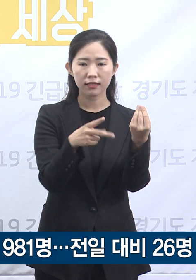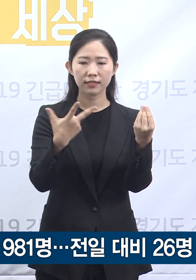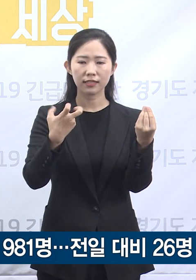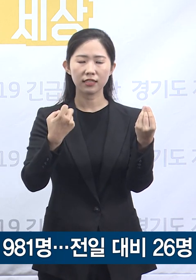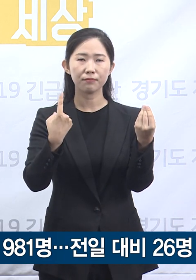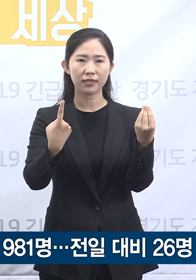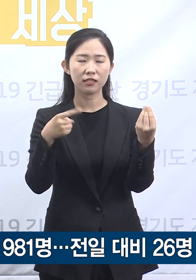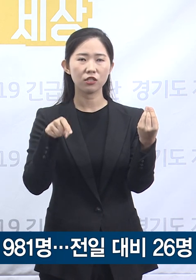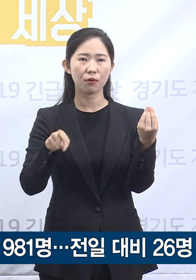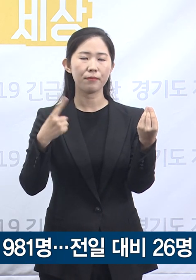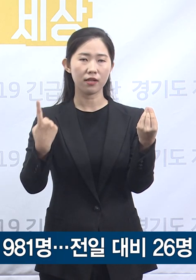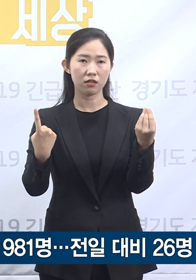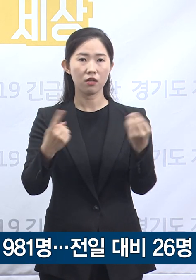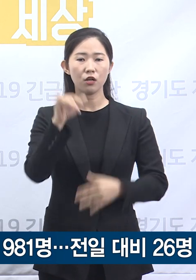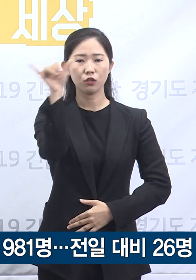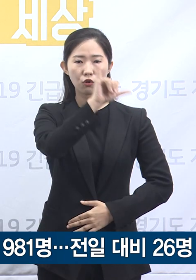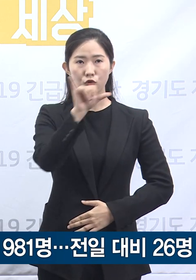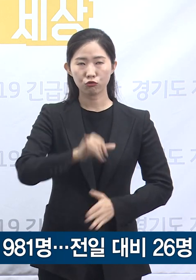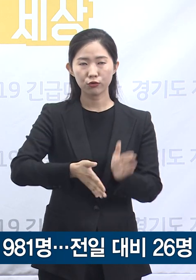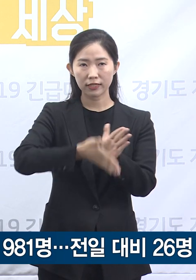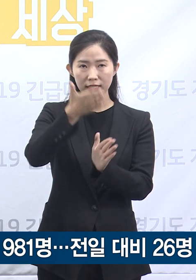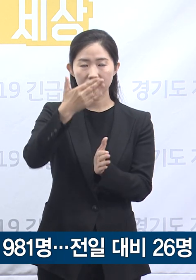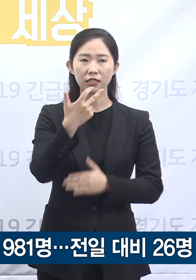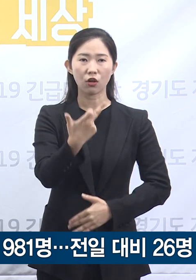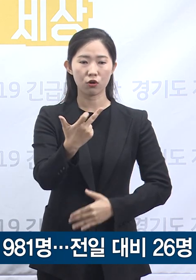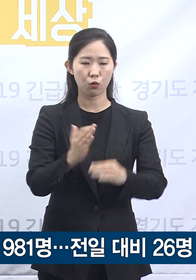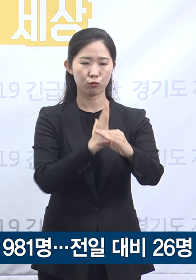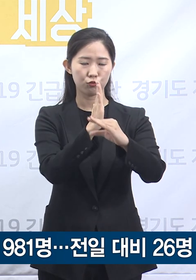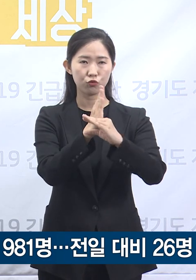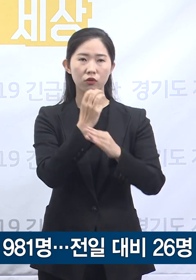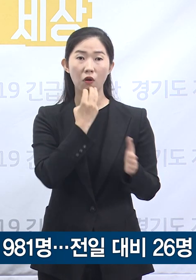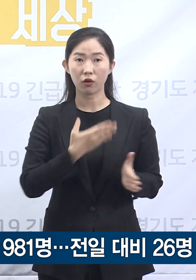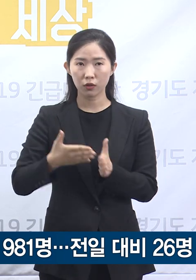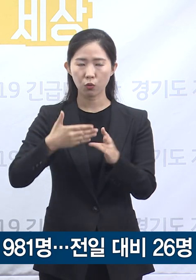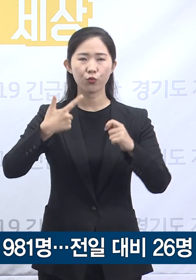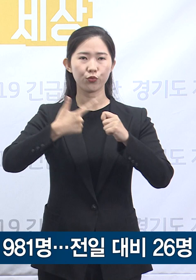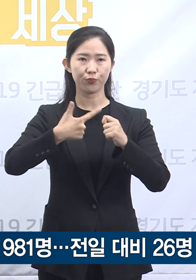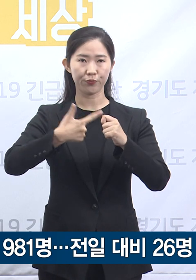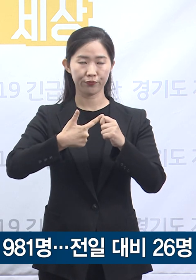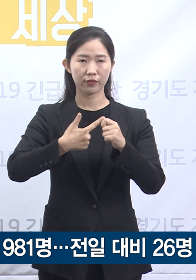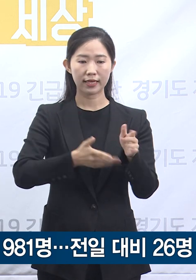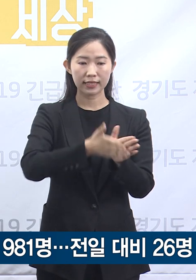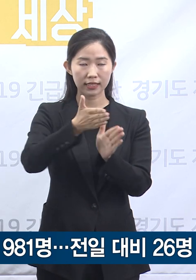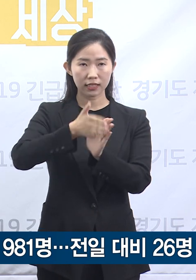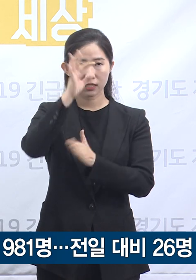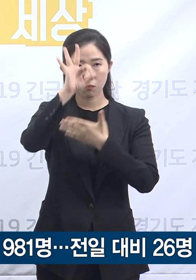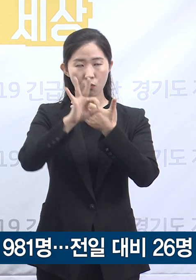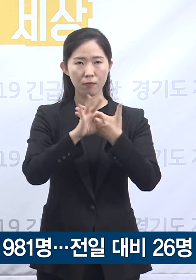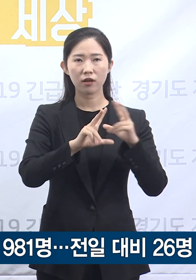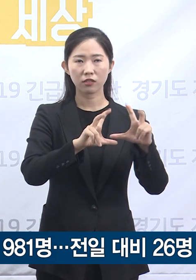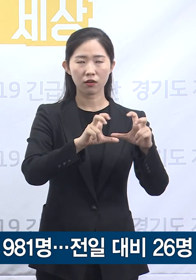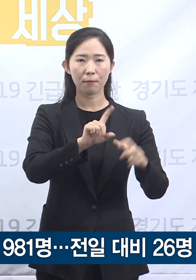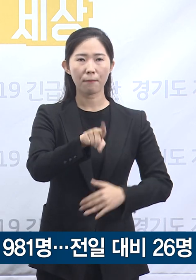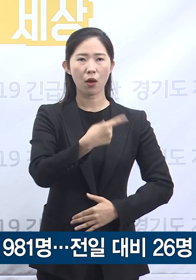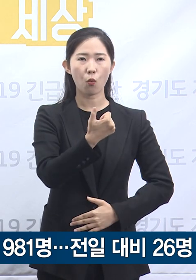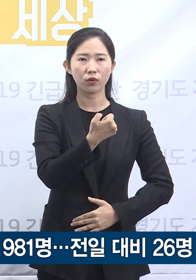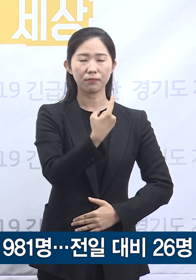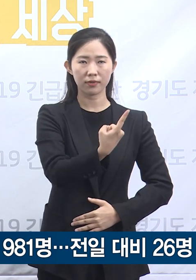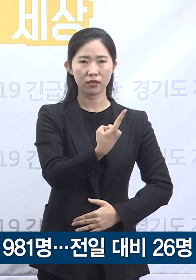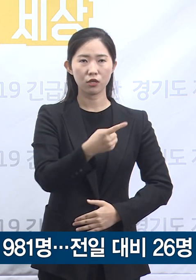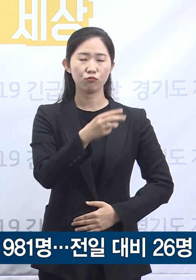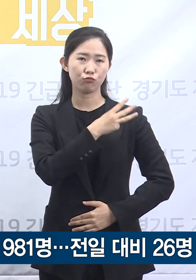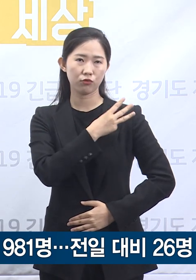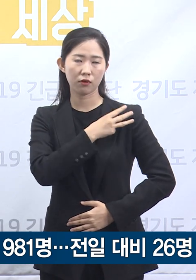.1명으로 전국 17개 시도 중 여섯 번째이며 시군별로는 성남시 151명, 부천시